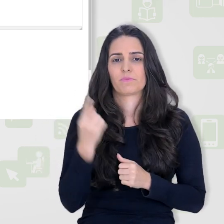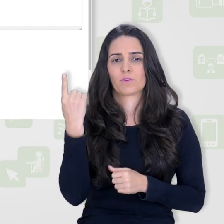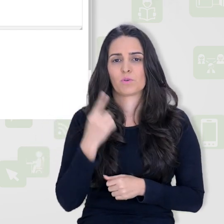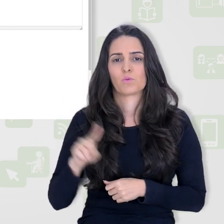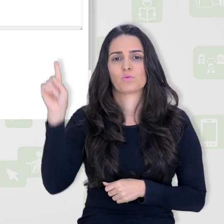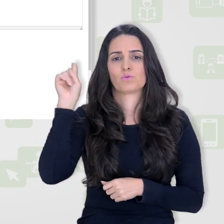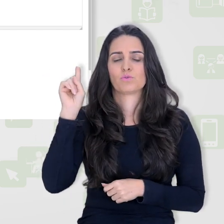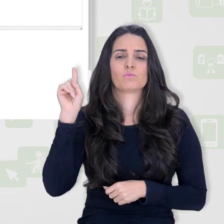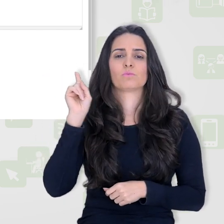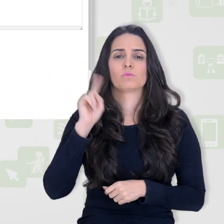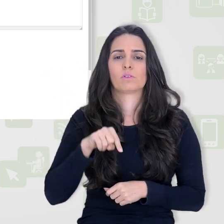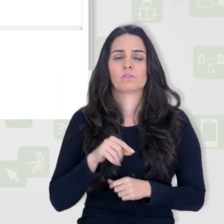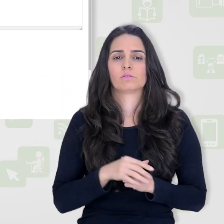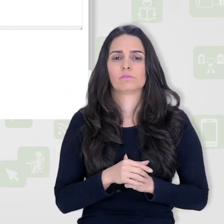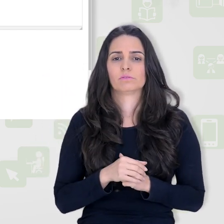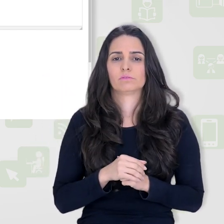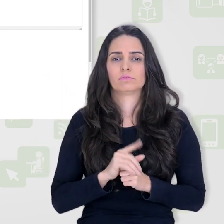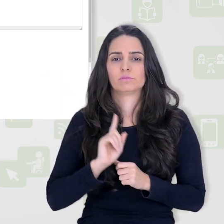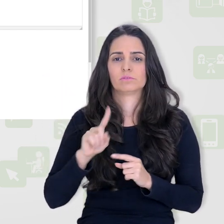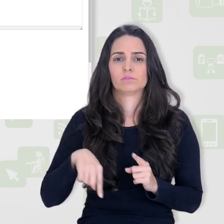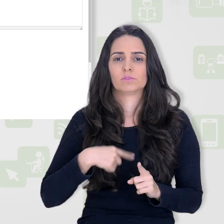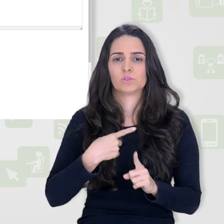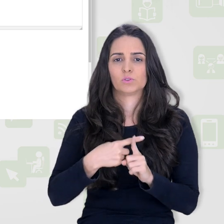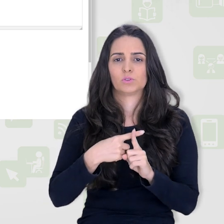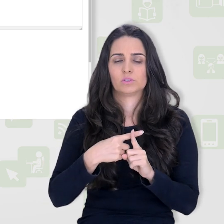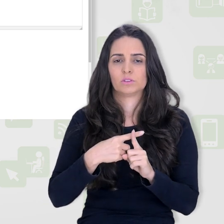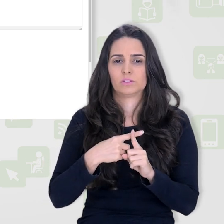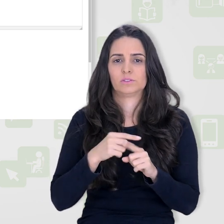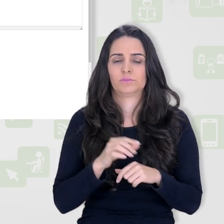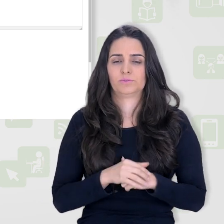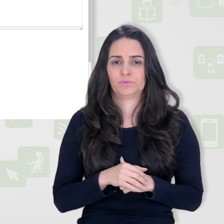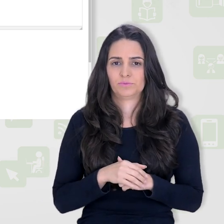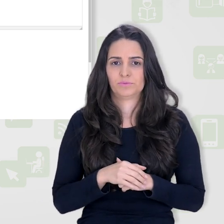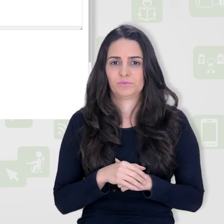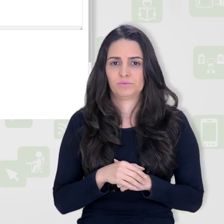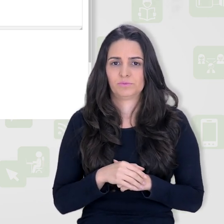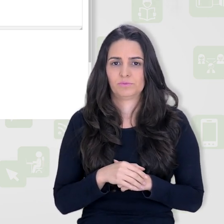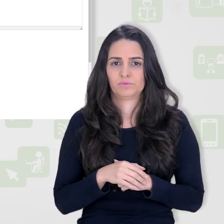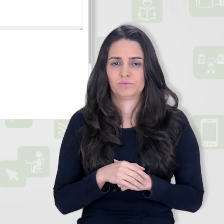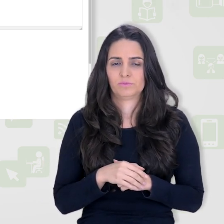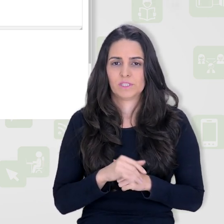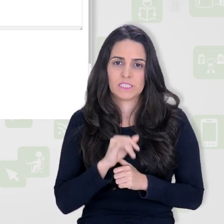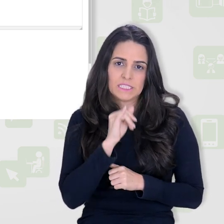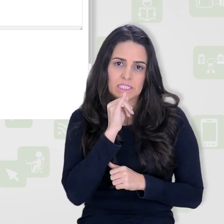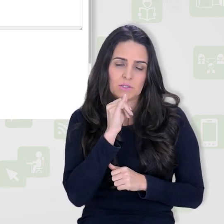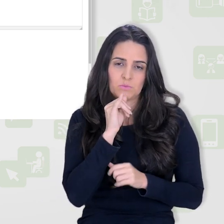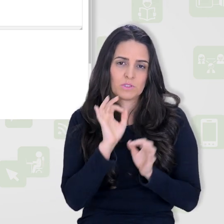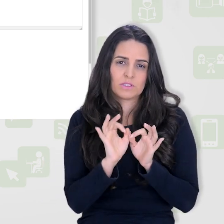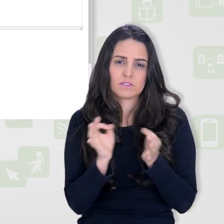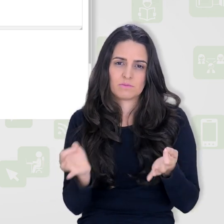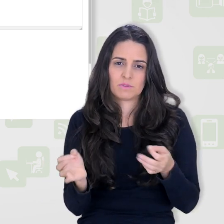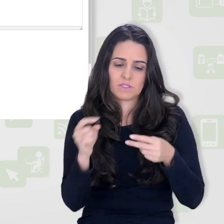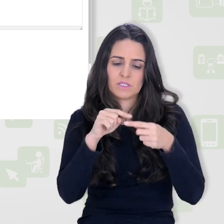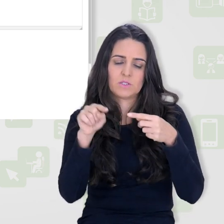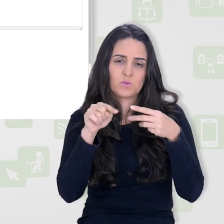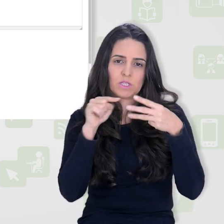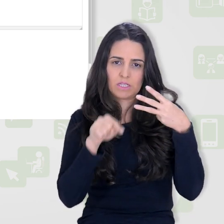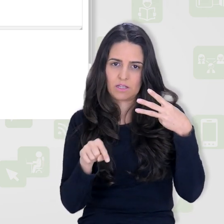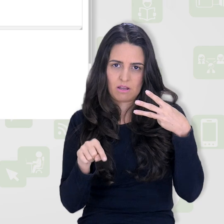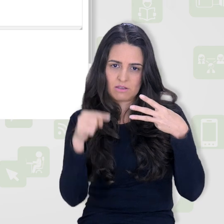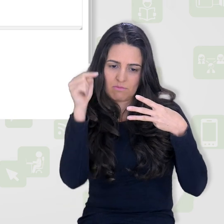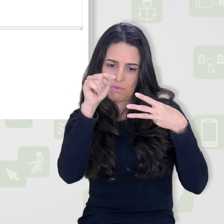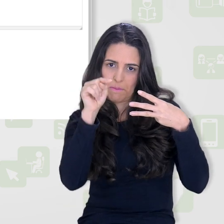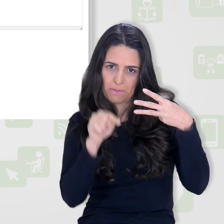o meu último critério, adicionar mais um critério. Então, aqui um exemplo bem simples, com três